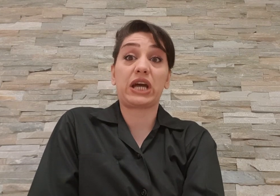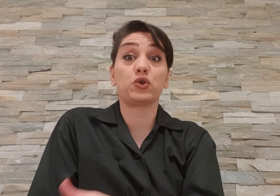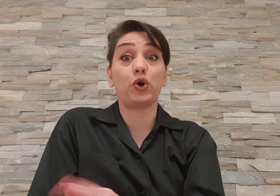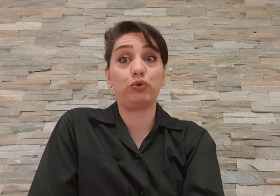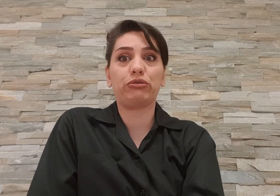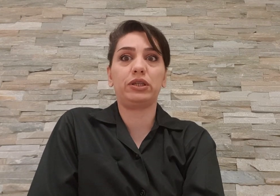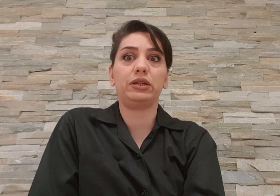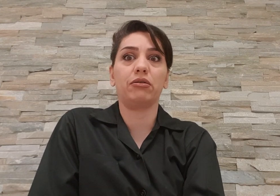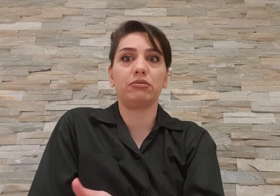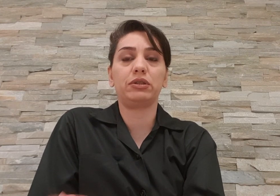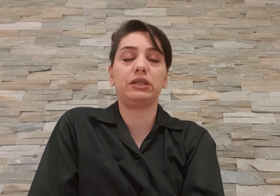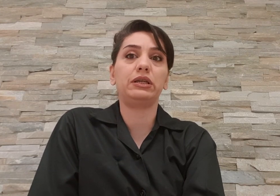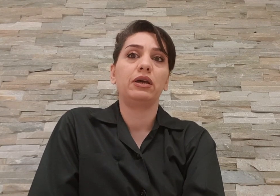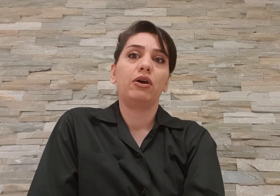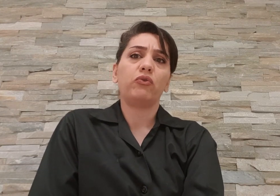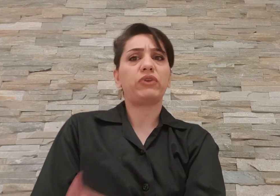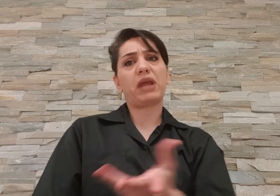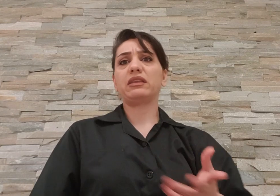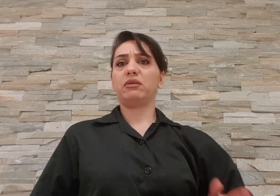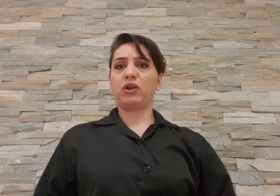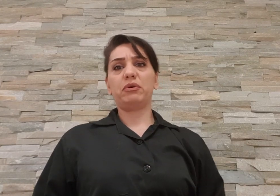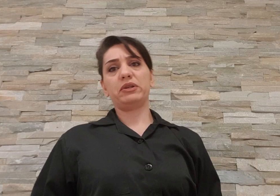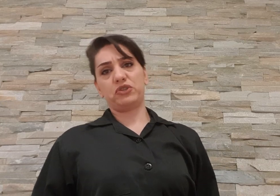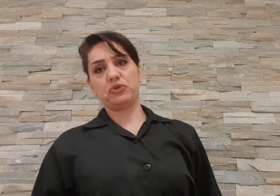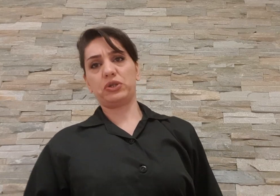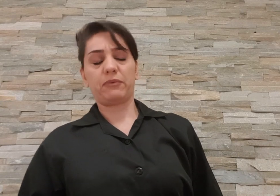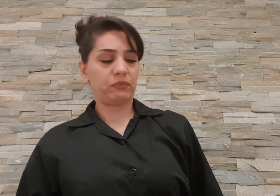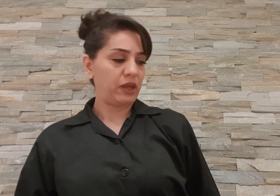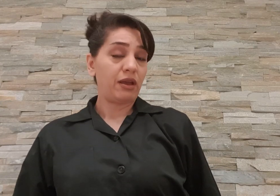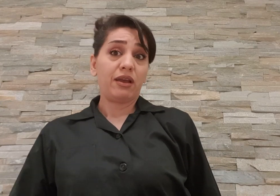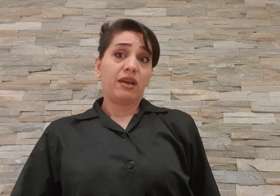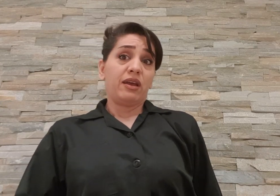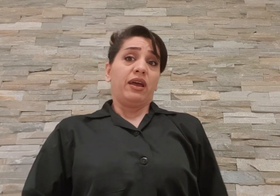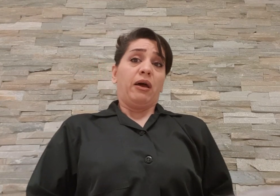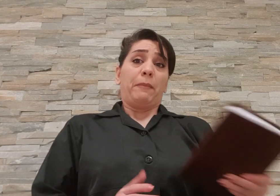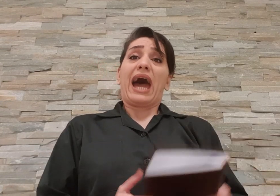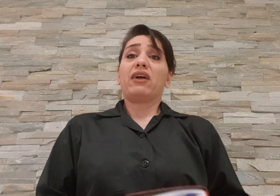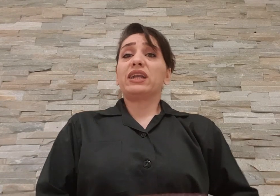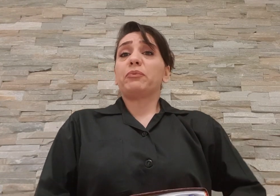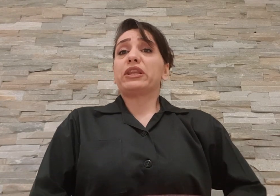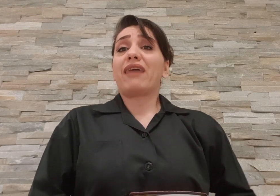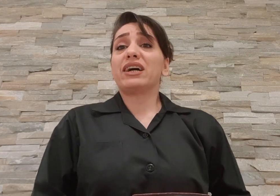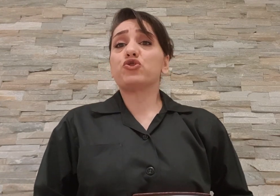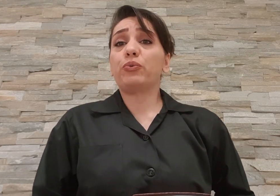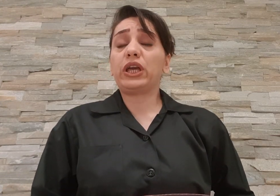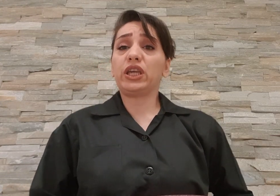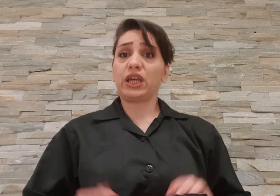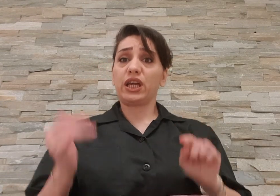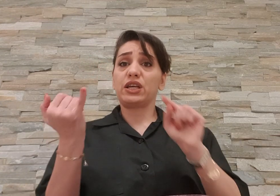شهرستاد گاندو را دیدی گاندو را دیدی گفتم ندیدیم حالا ببینیم چجوری به هر حال که با توجه به این که